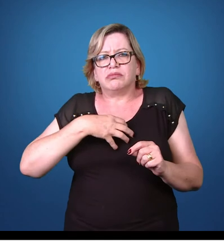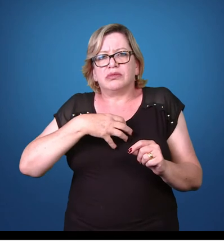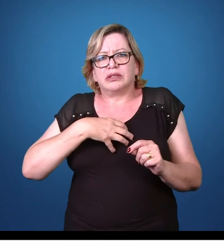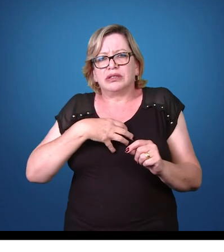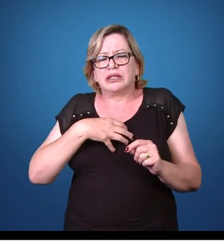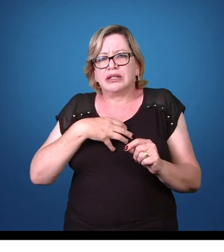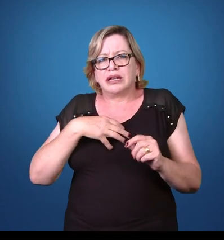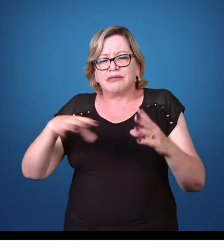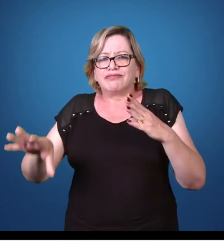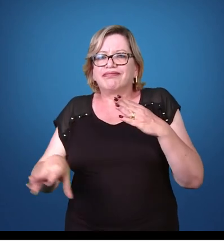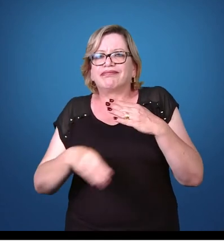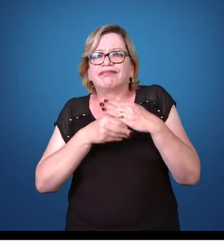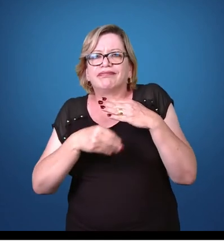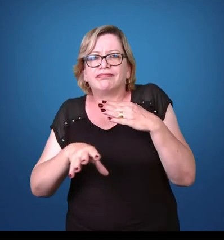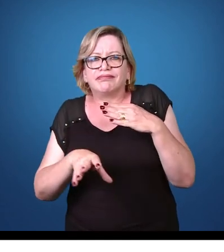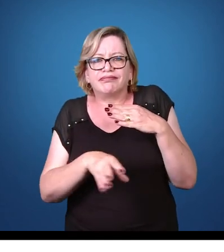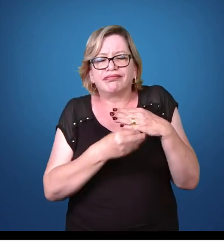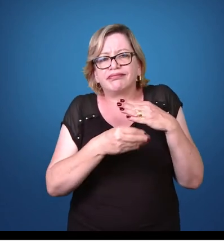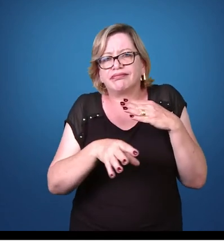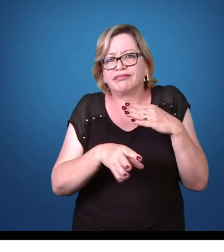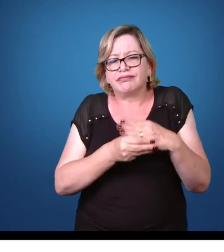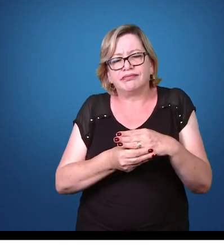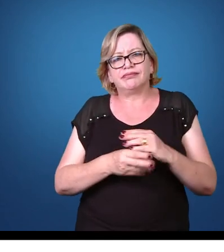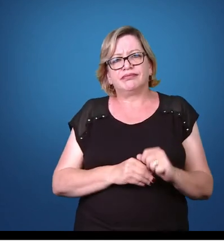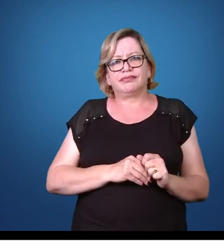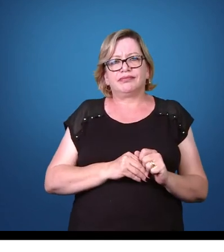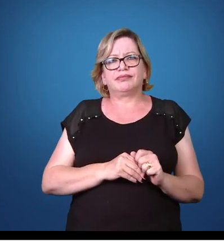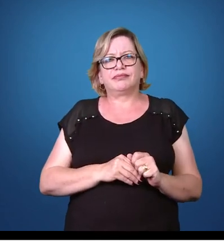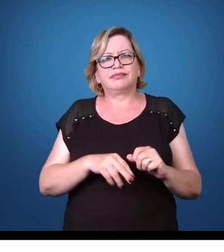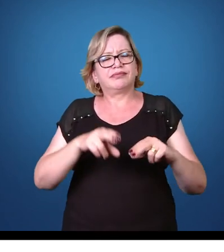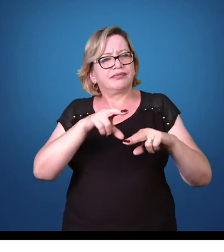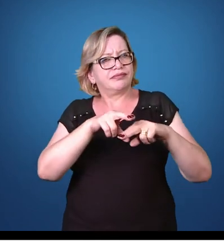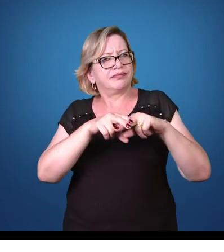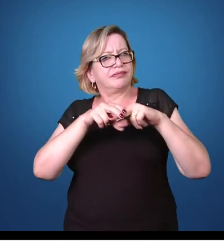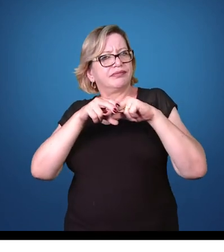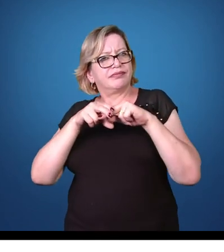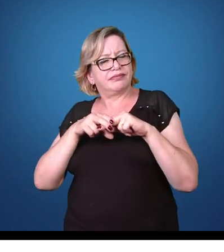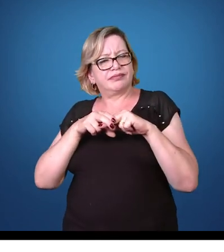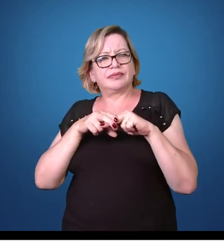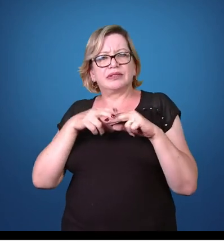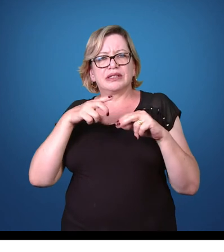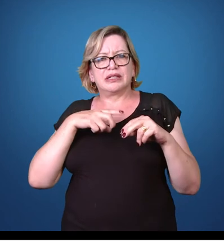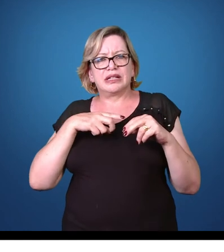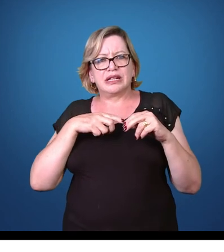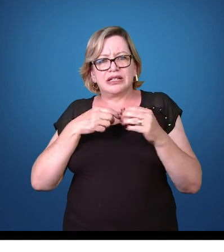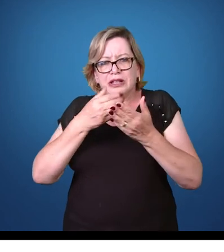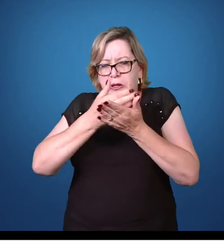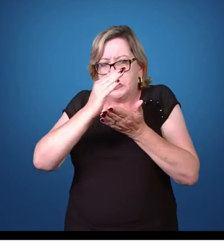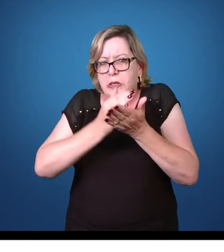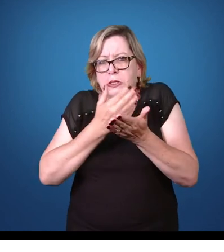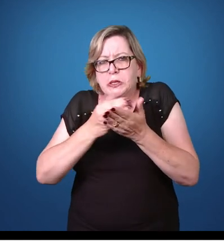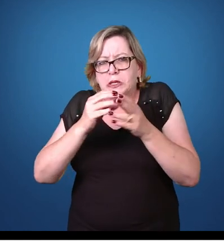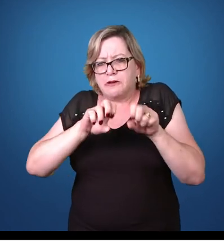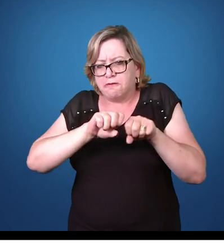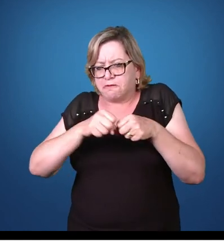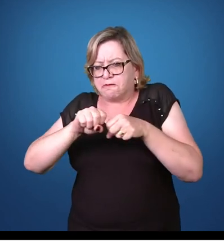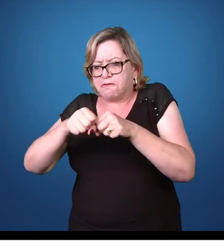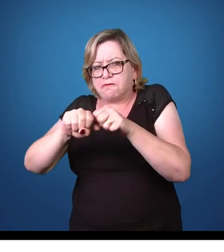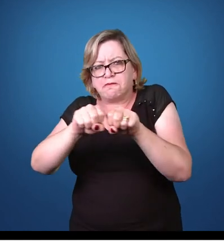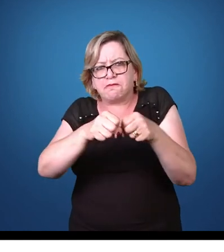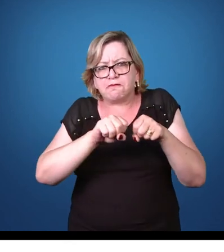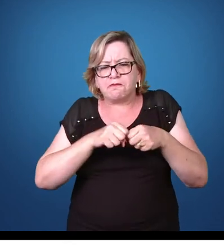adicionais. Por conta desse ciclo de multiplicação e destruição